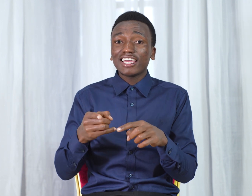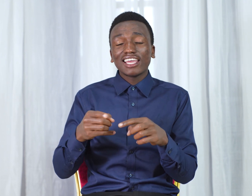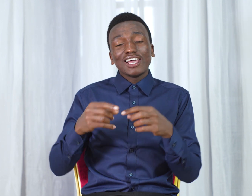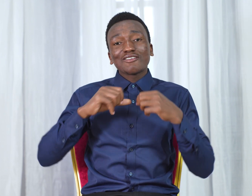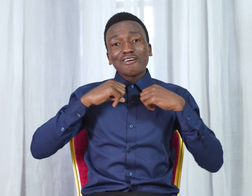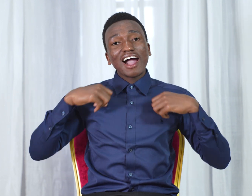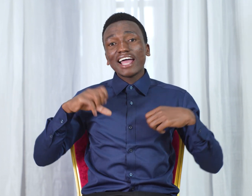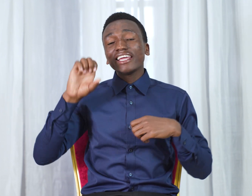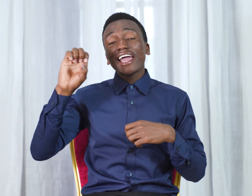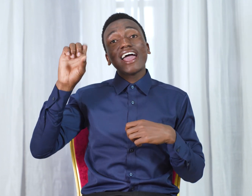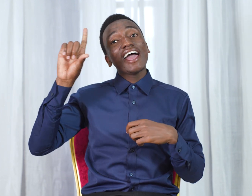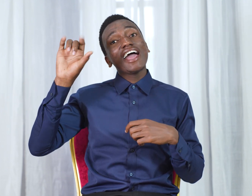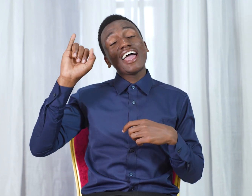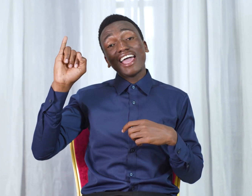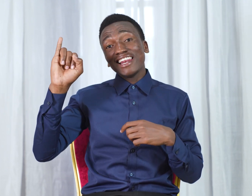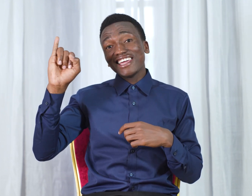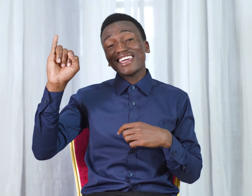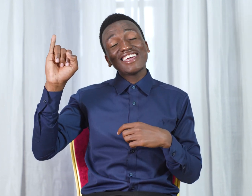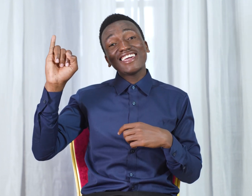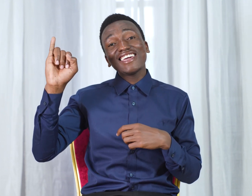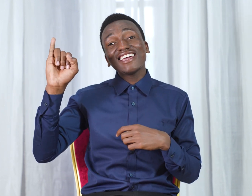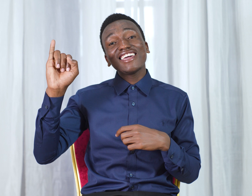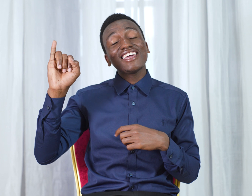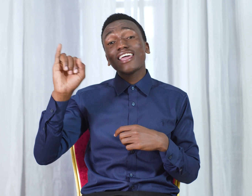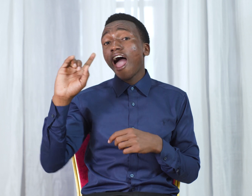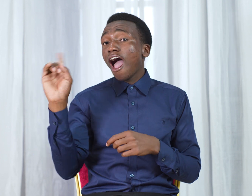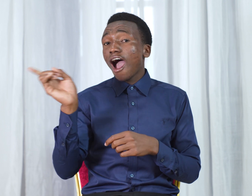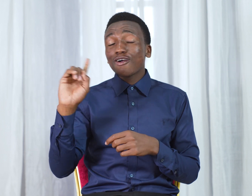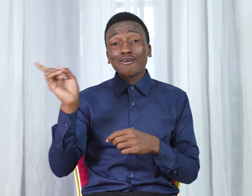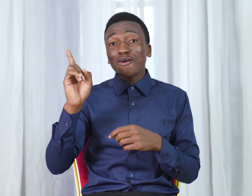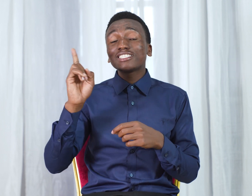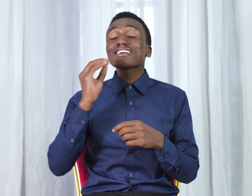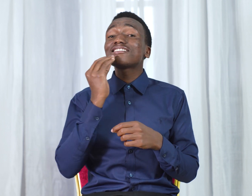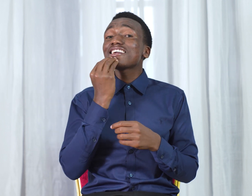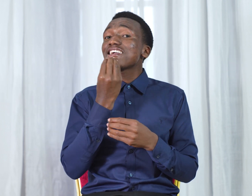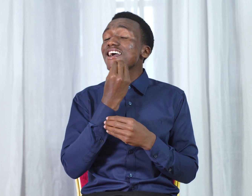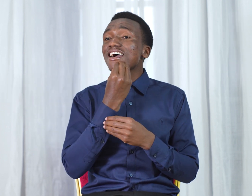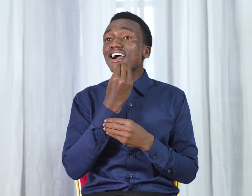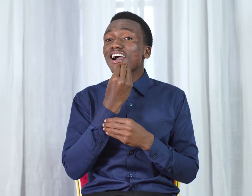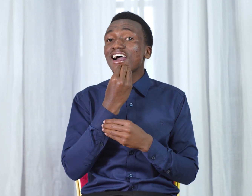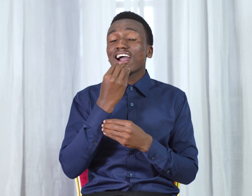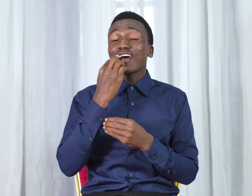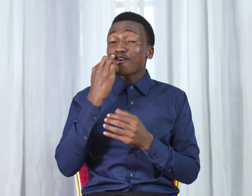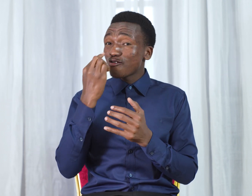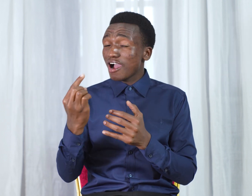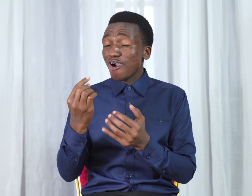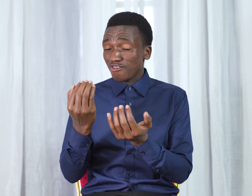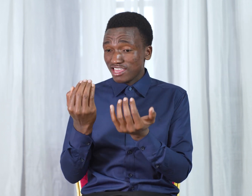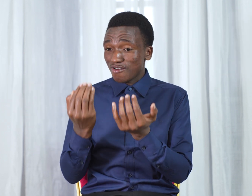Kuhani eli Hakuzingatia Kuwanya